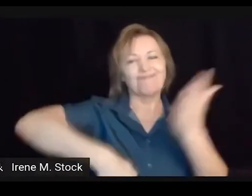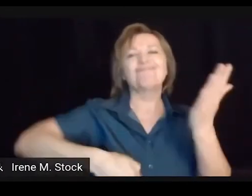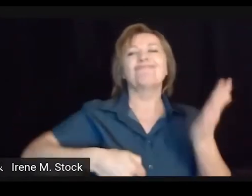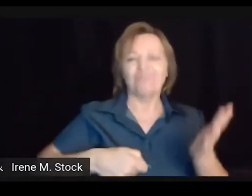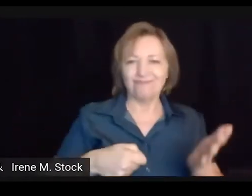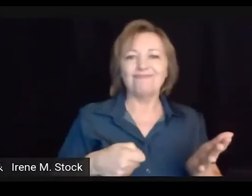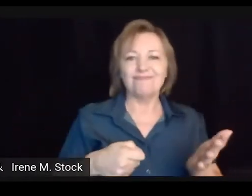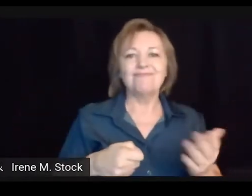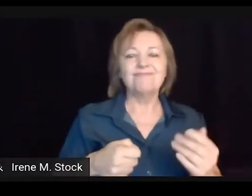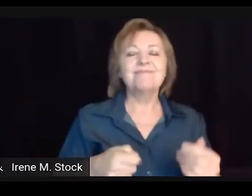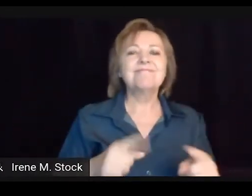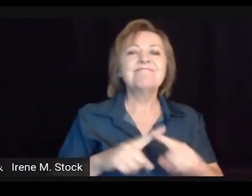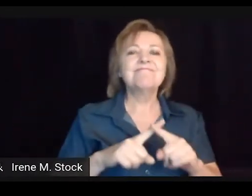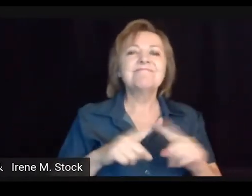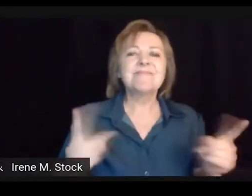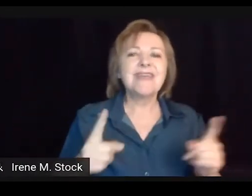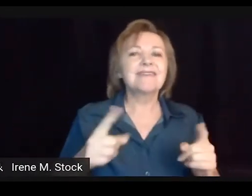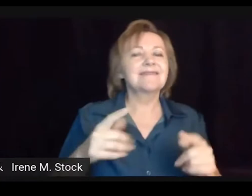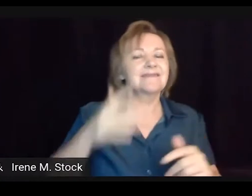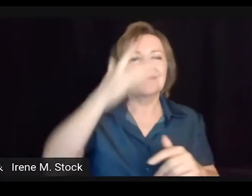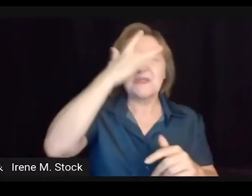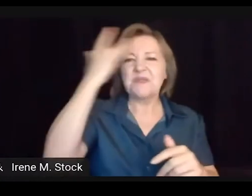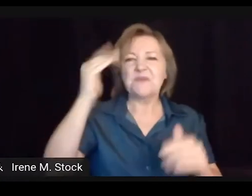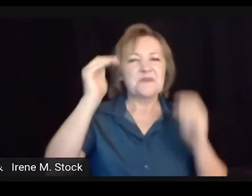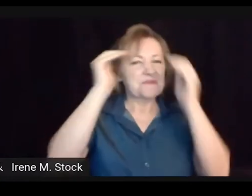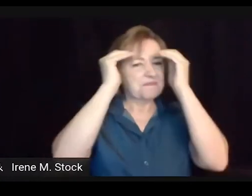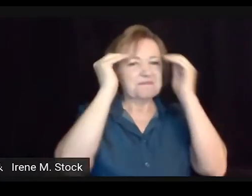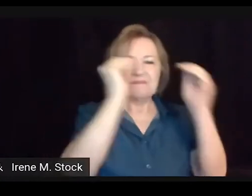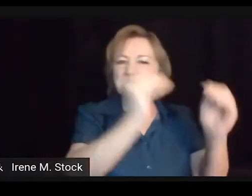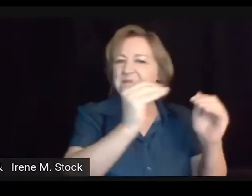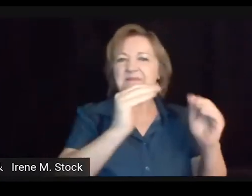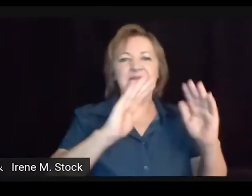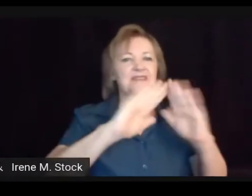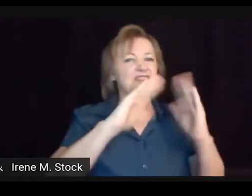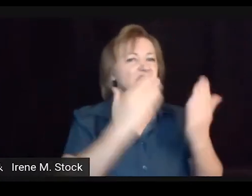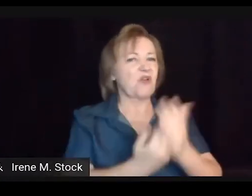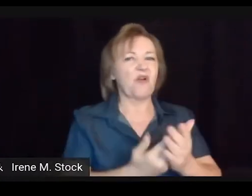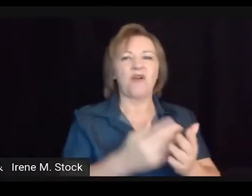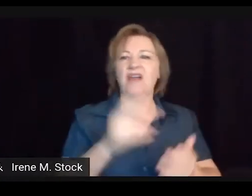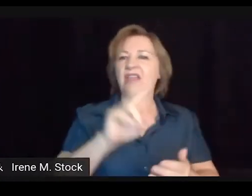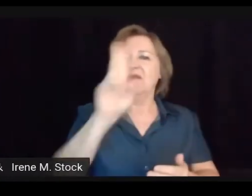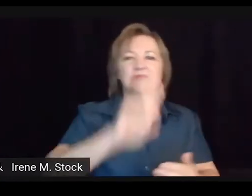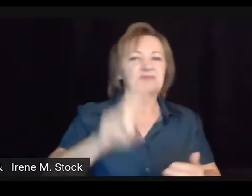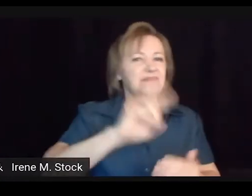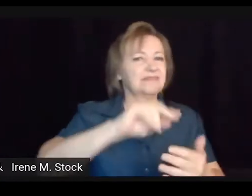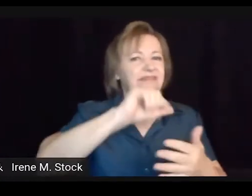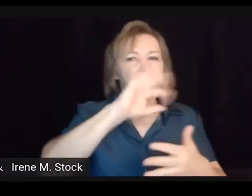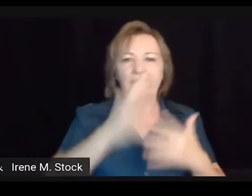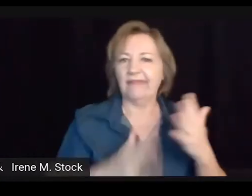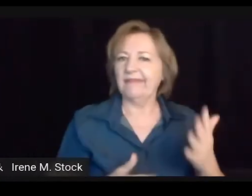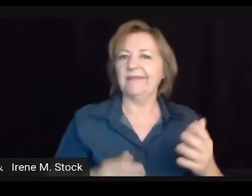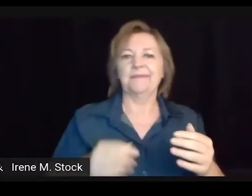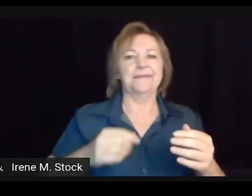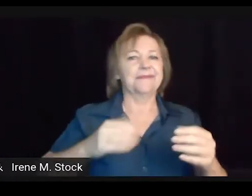Eu estava lá em Brasília, né, e, assim, na verdade, a lei, ela foi